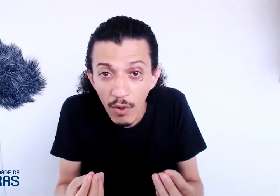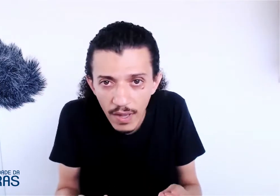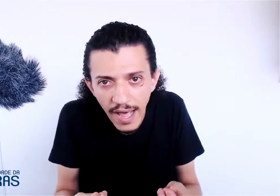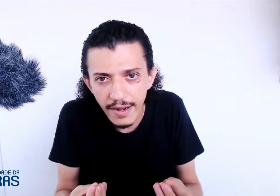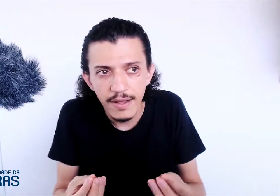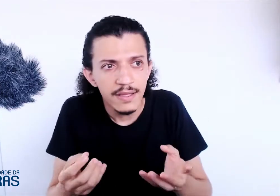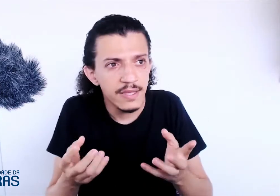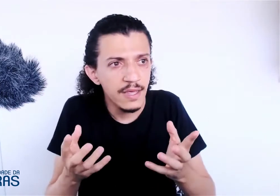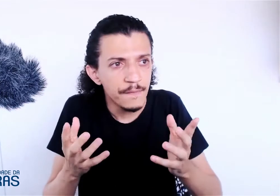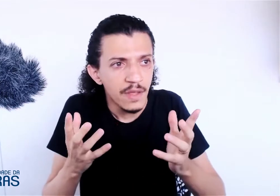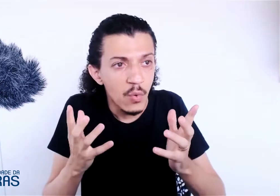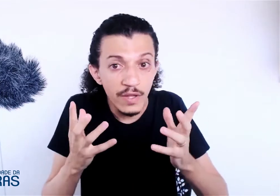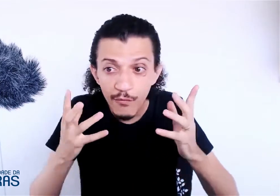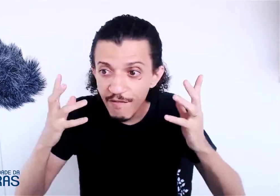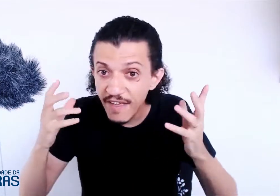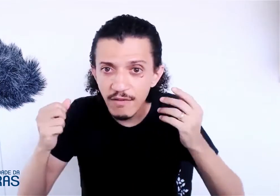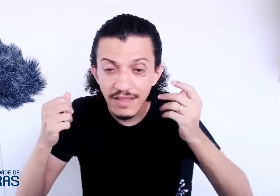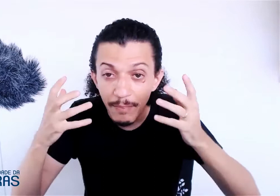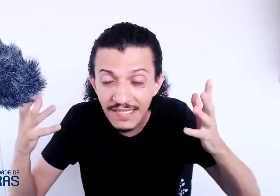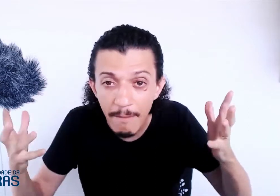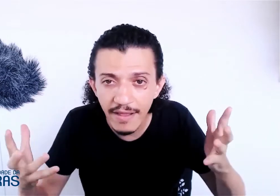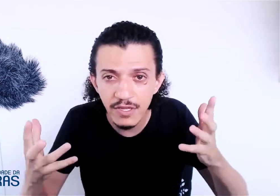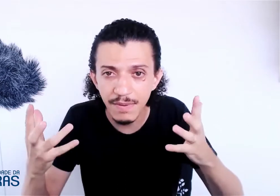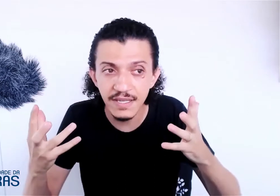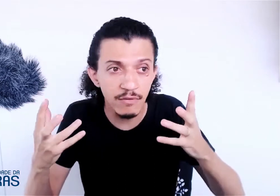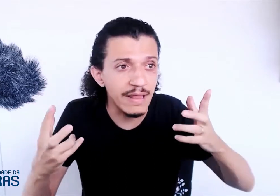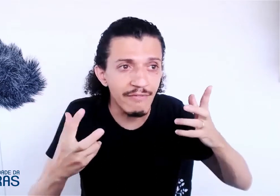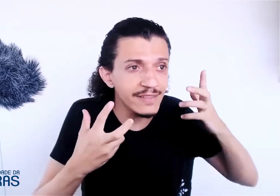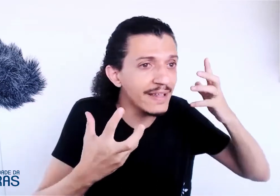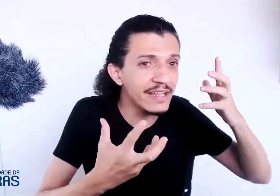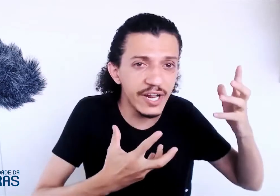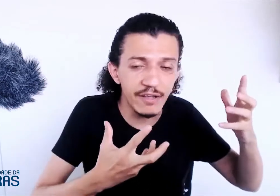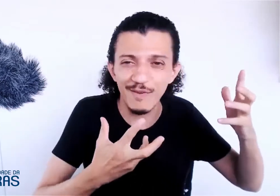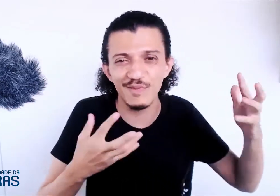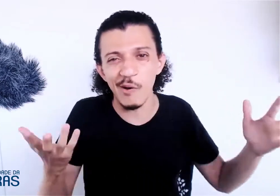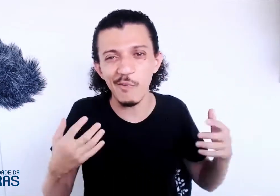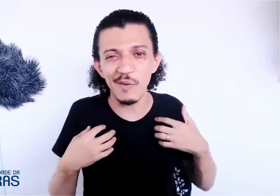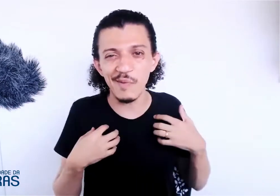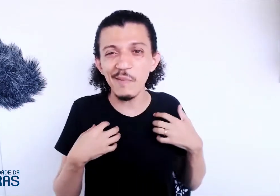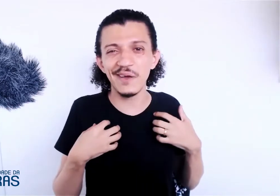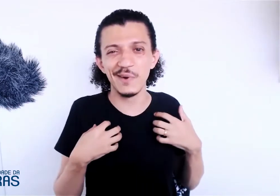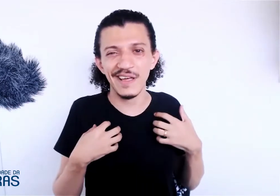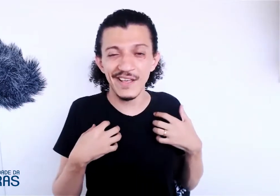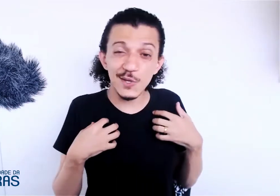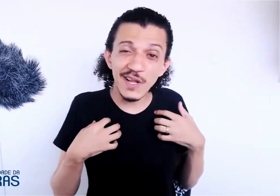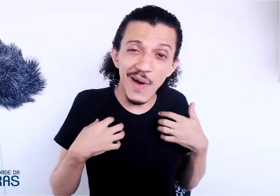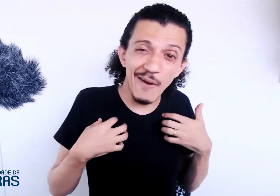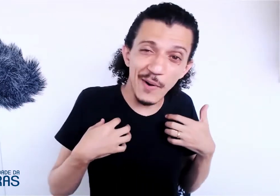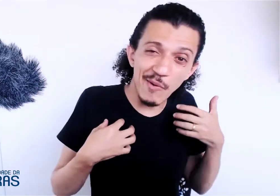tão clara, que quando eu fui vendo e percebendo isso, mas que eu não estava entendendo direito, tem algum problema comigo. Eu descobri que não era um problema